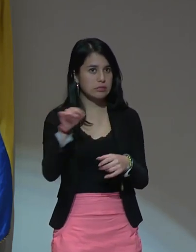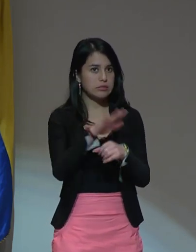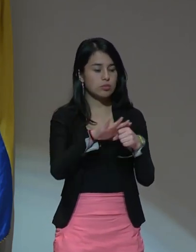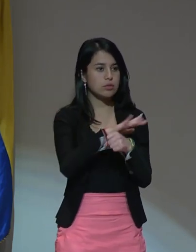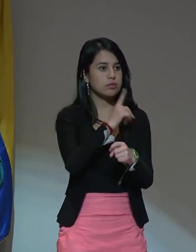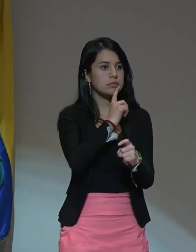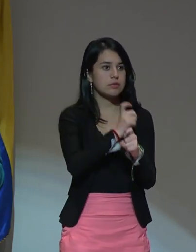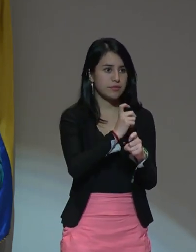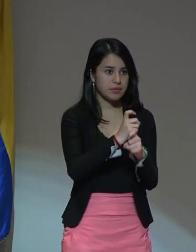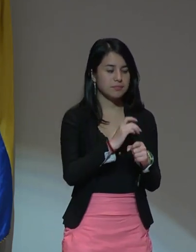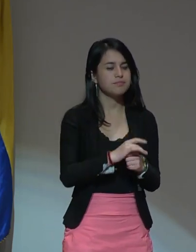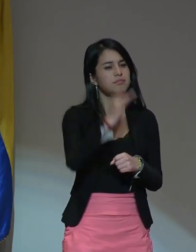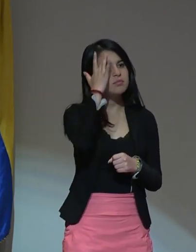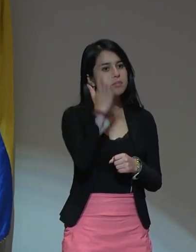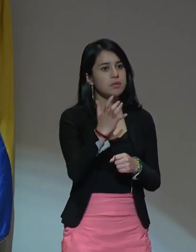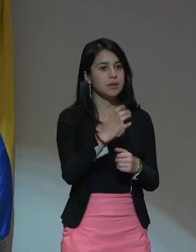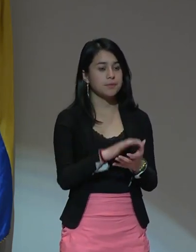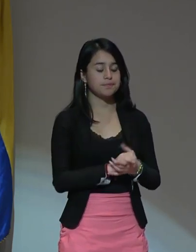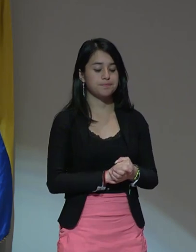porque